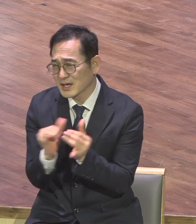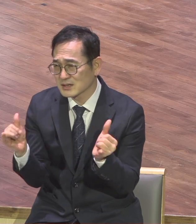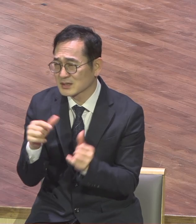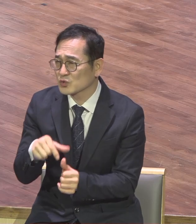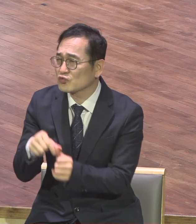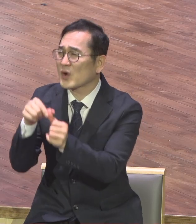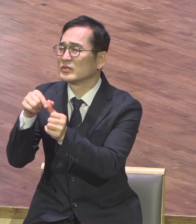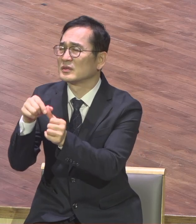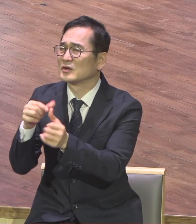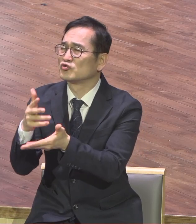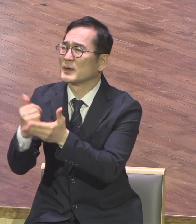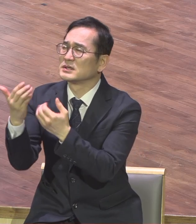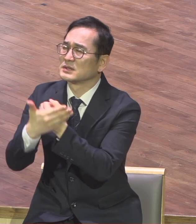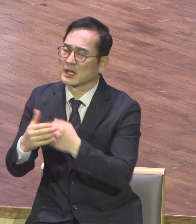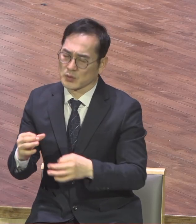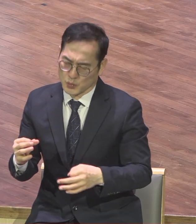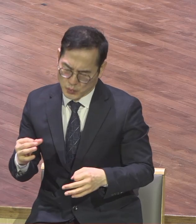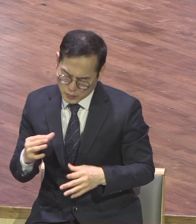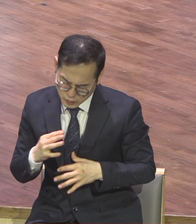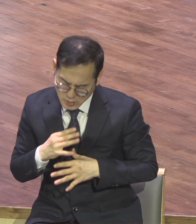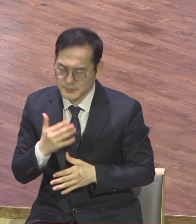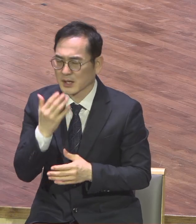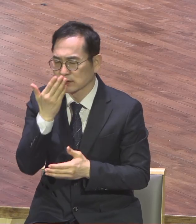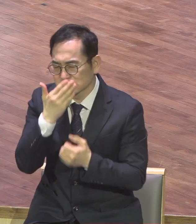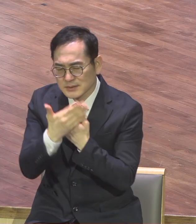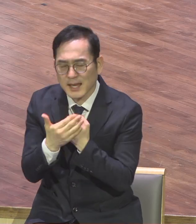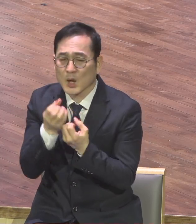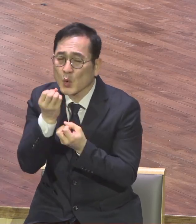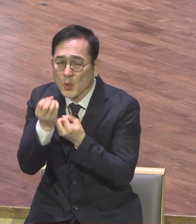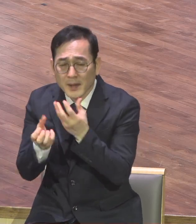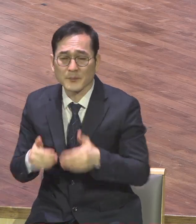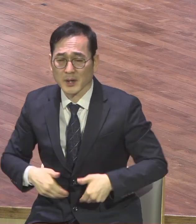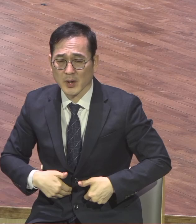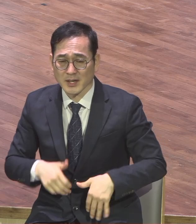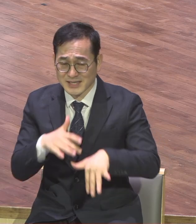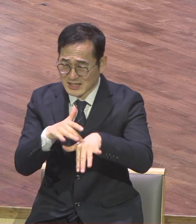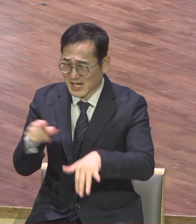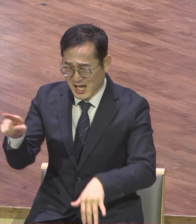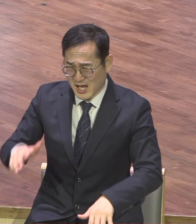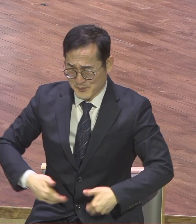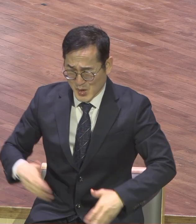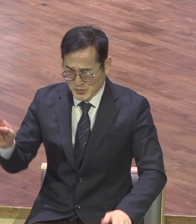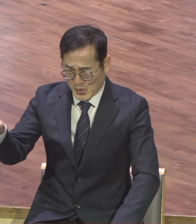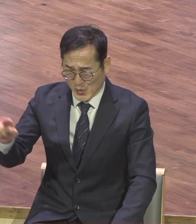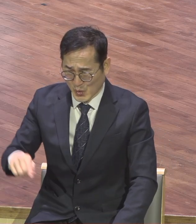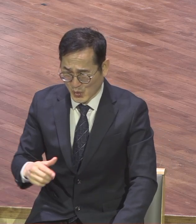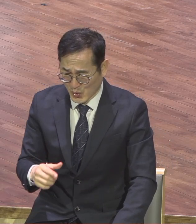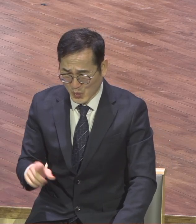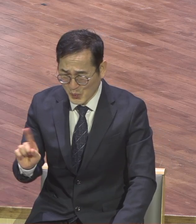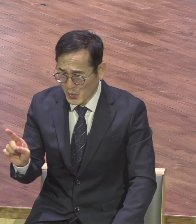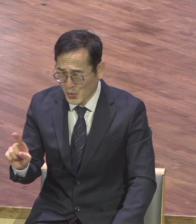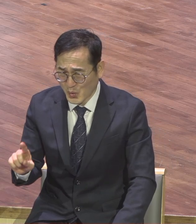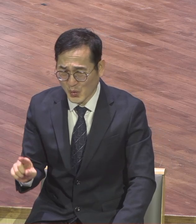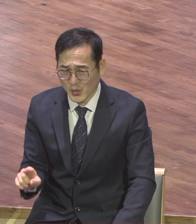고백되어져야 됩니다 그런데 이 사단이 이것을 하지 못하게 자꾸 모여 가라지를 뿌려요 가라지를 뿌려